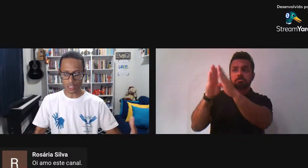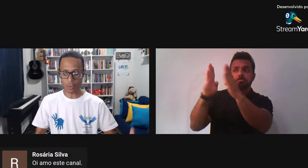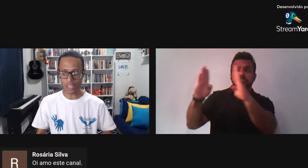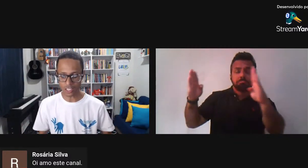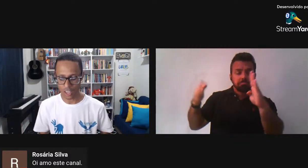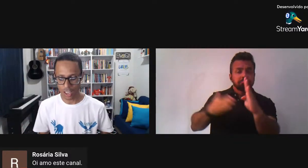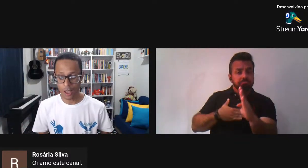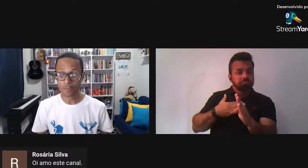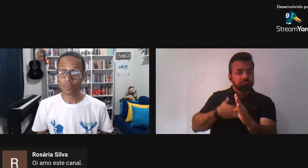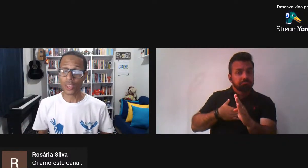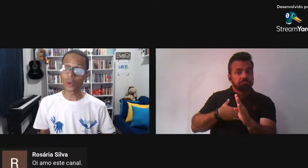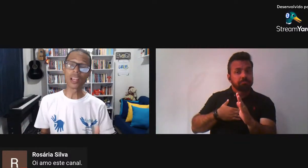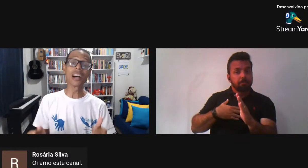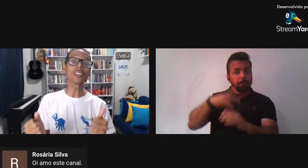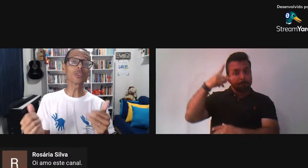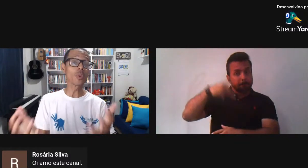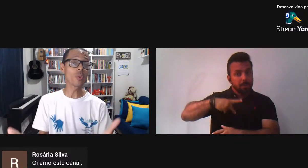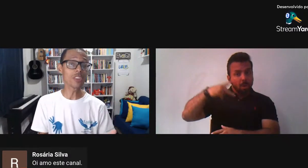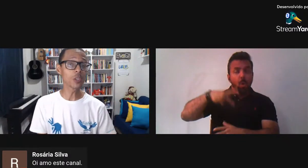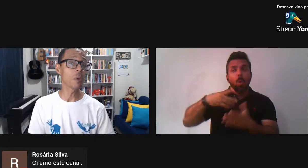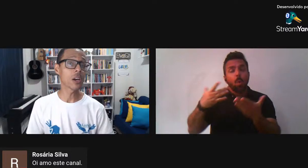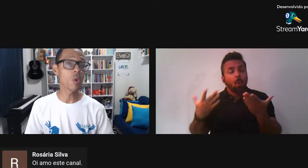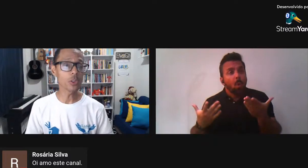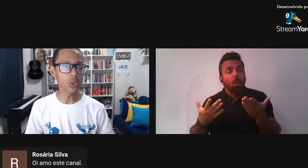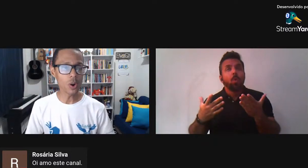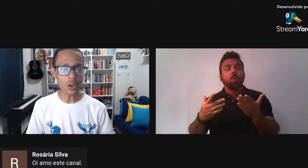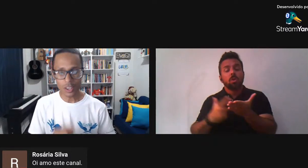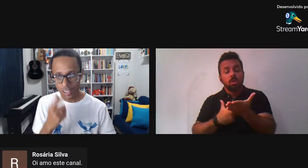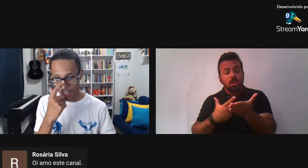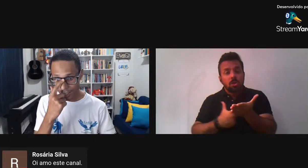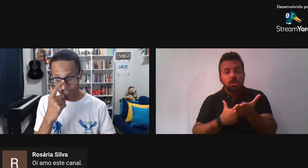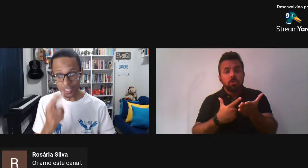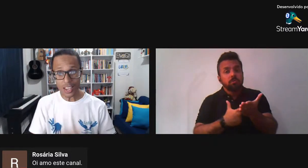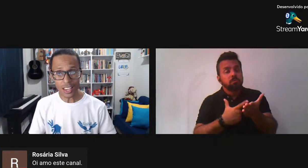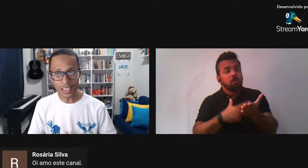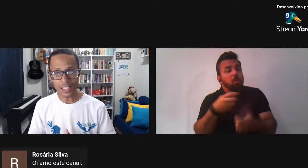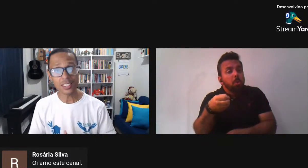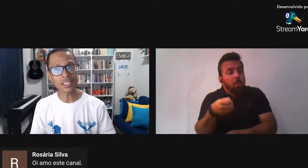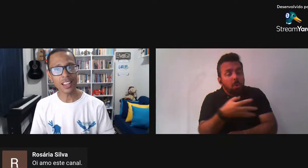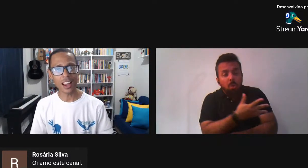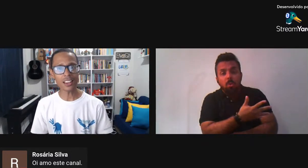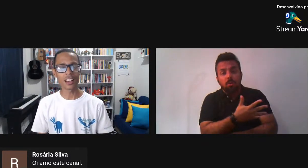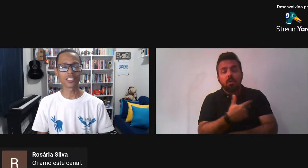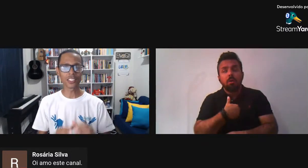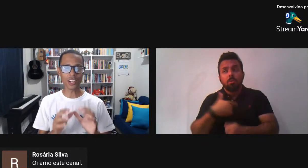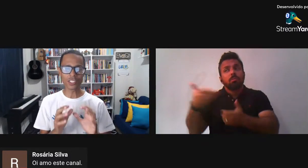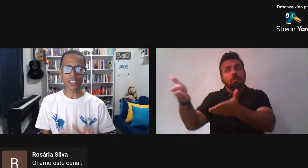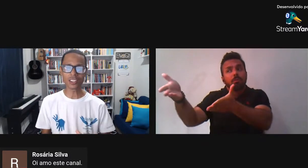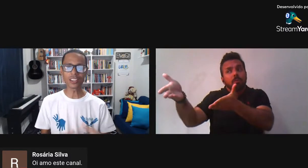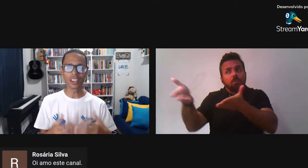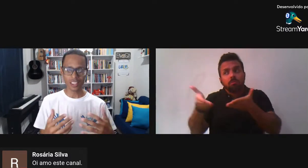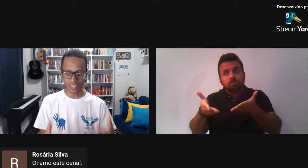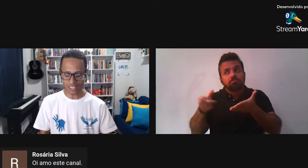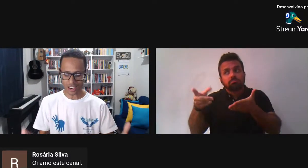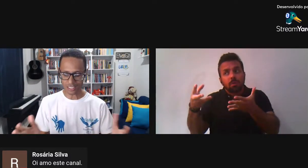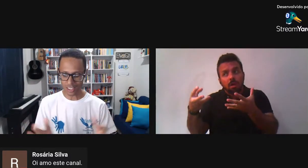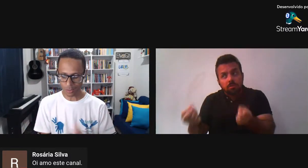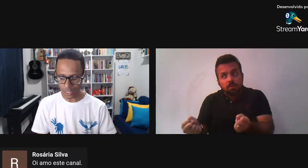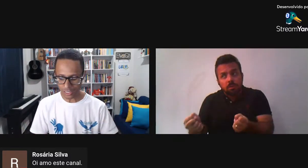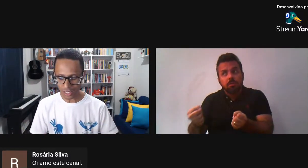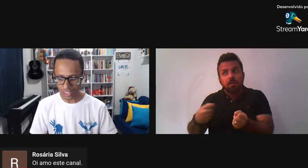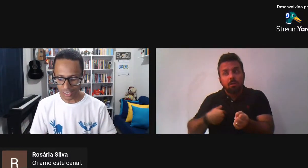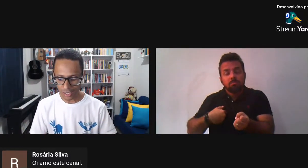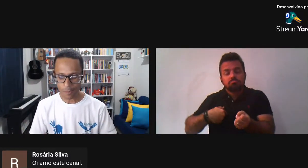Assim recentemente Eu lanço O convite Para o autor Se ele aceitar A gente agenda E